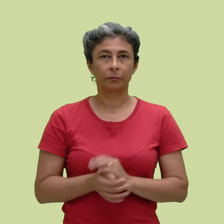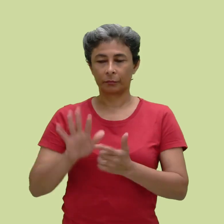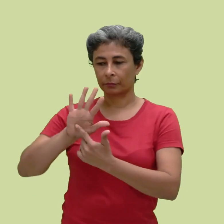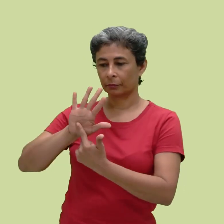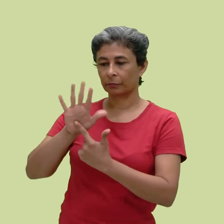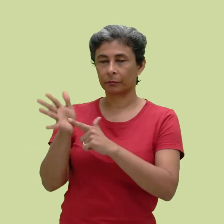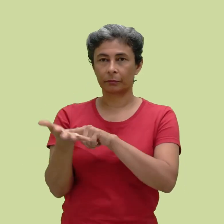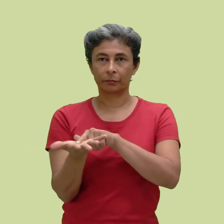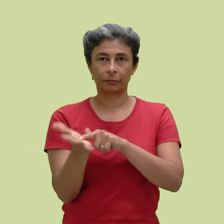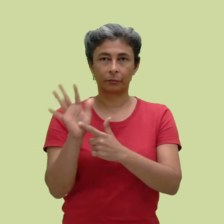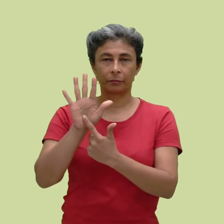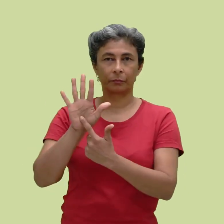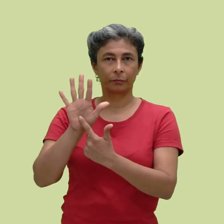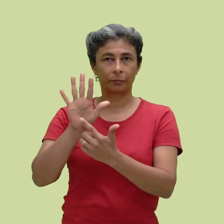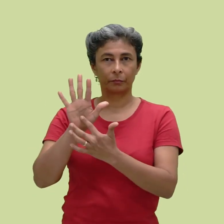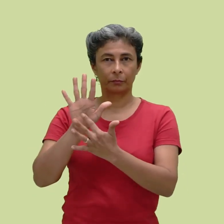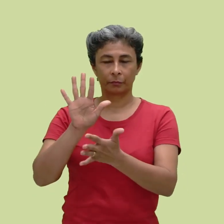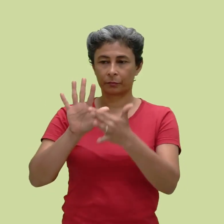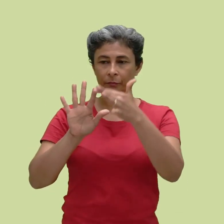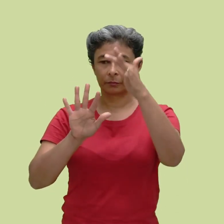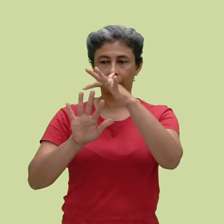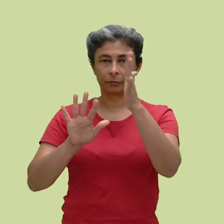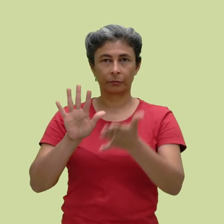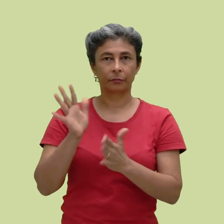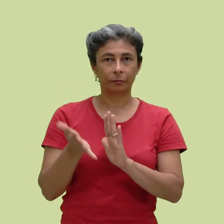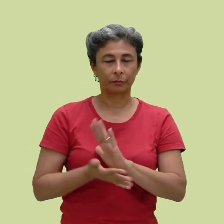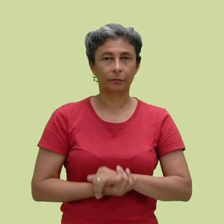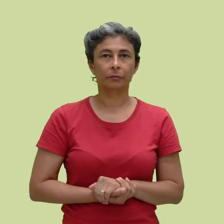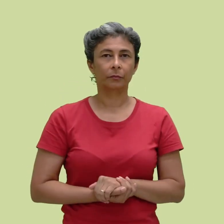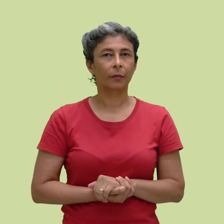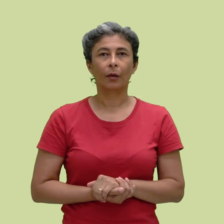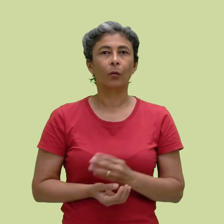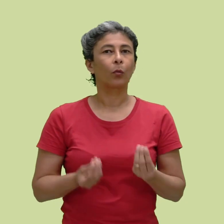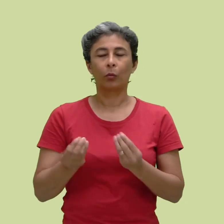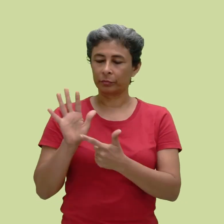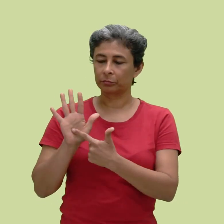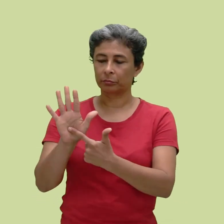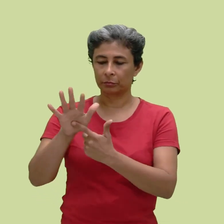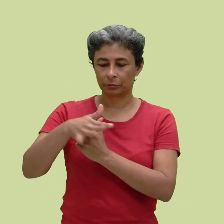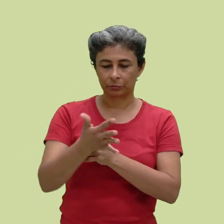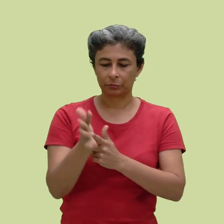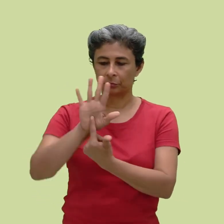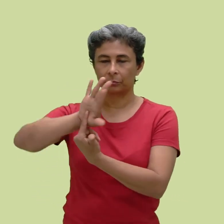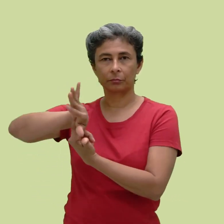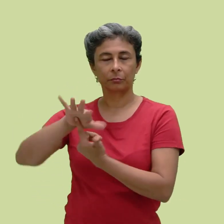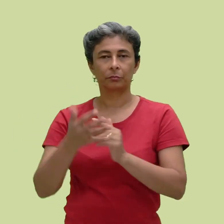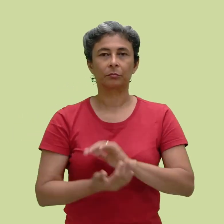A orientação da mão e a palma dos dedos. Em outras palavras, é para onde a palma e os dedos estão